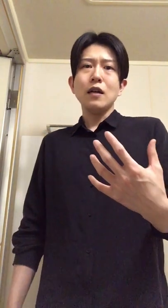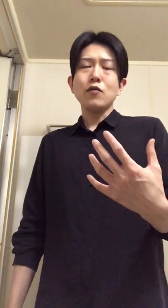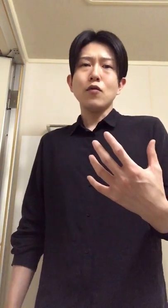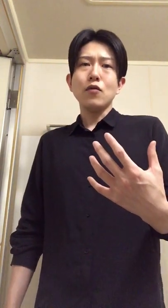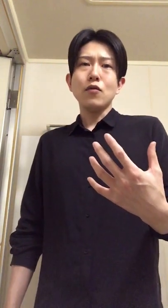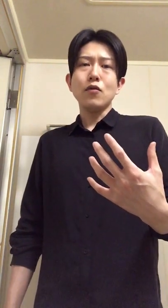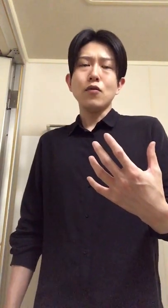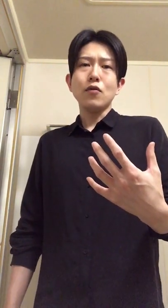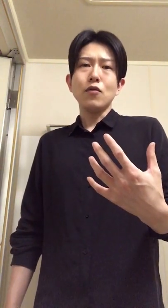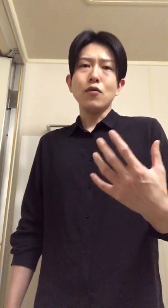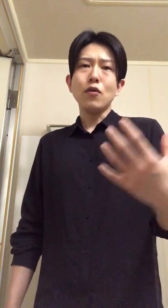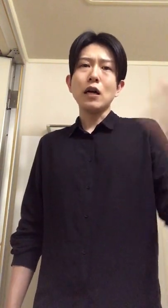あの他